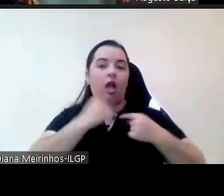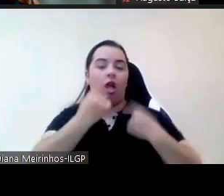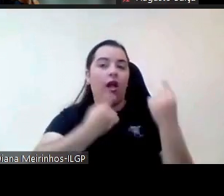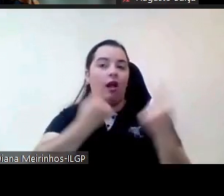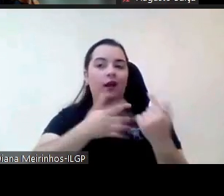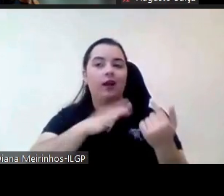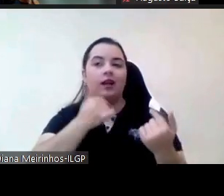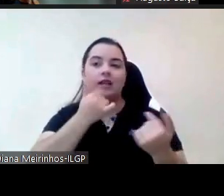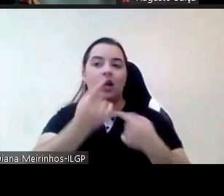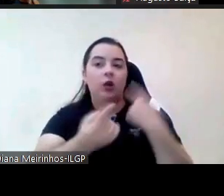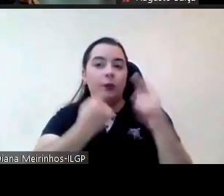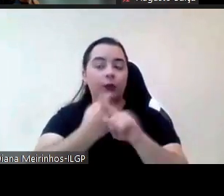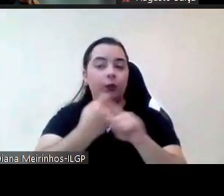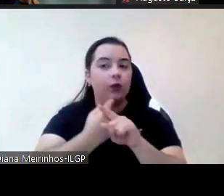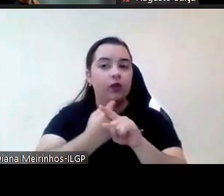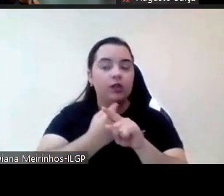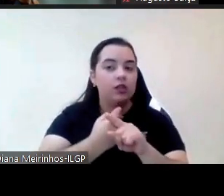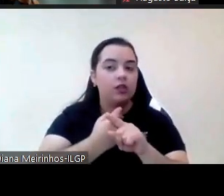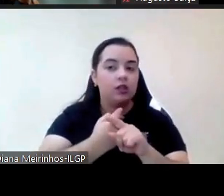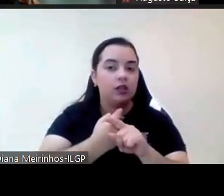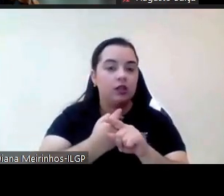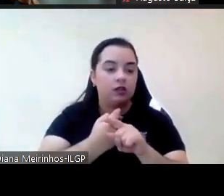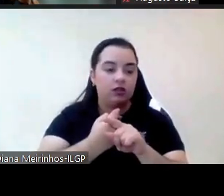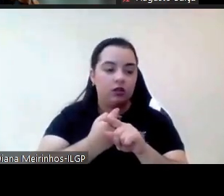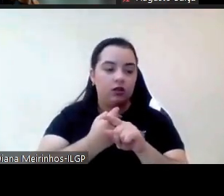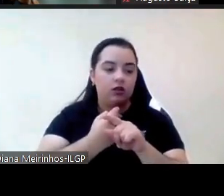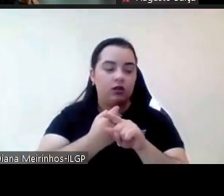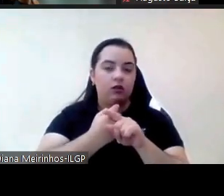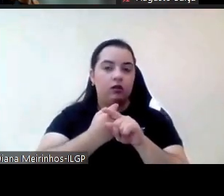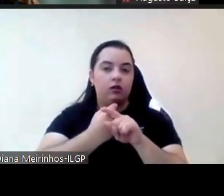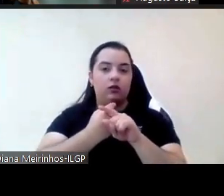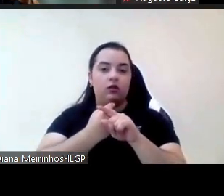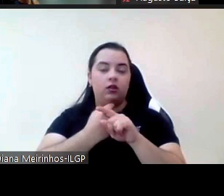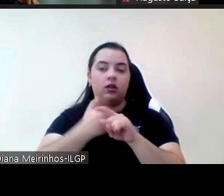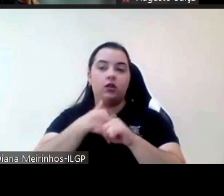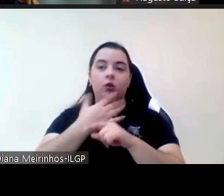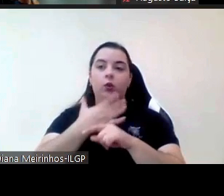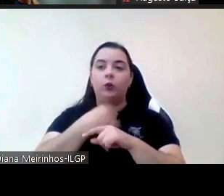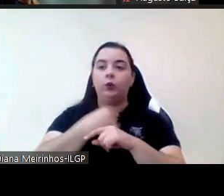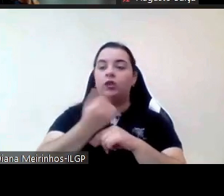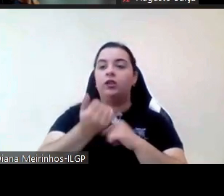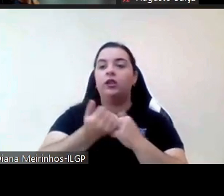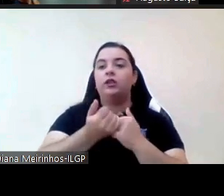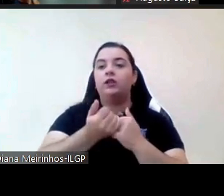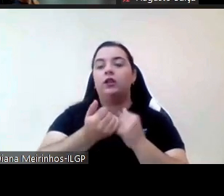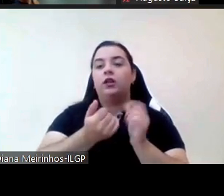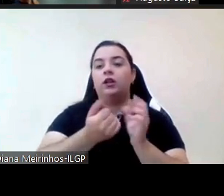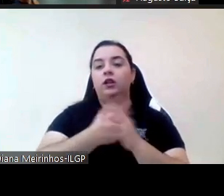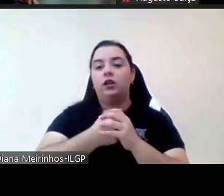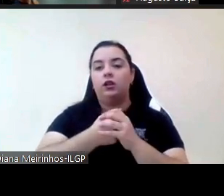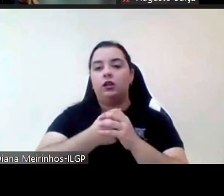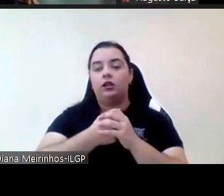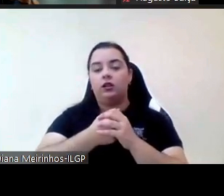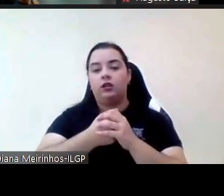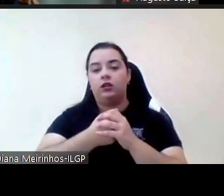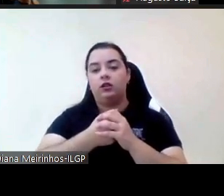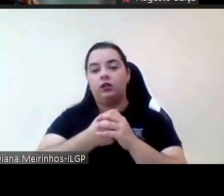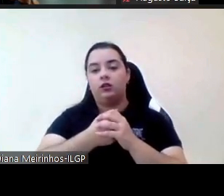intervir mais algum dos nossos eu gostaria de de só e